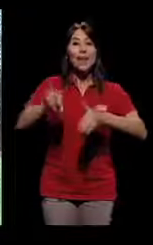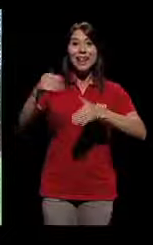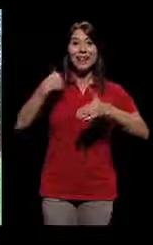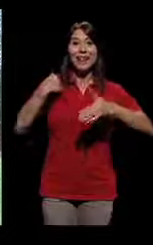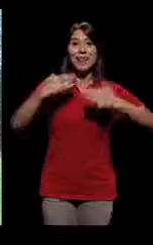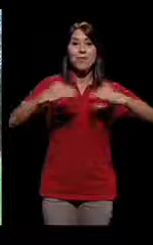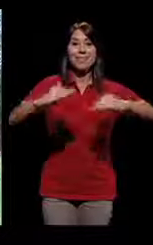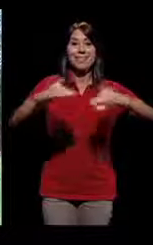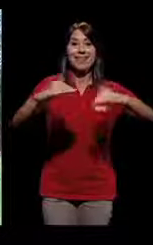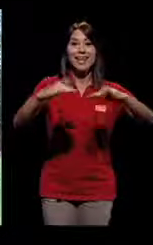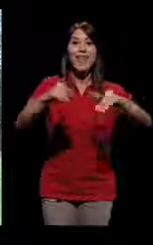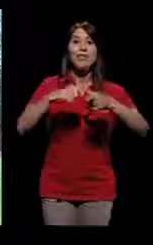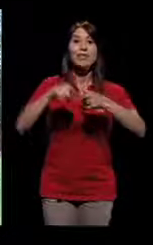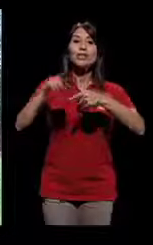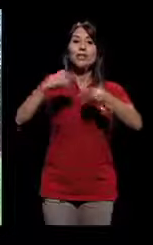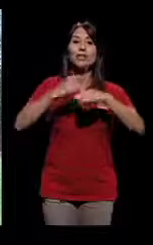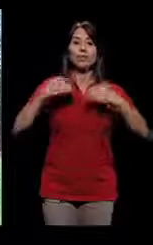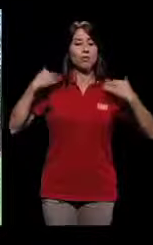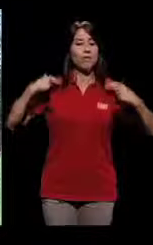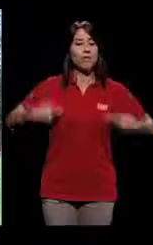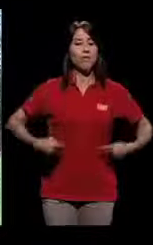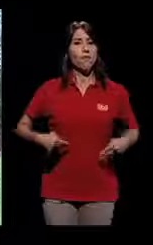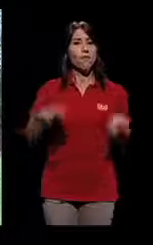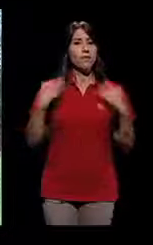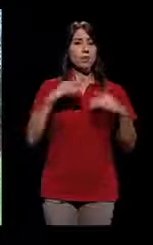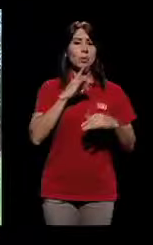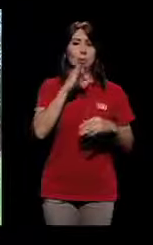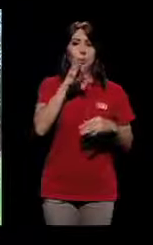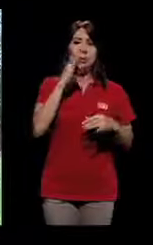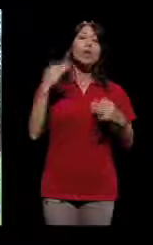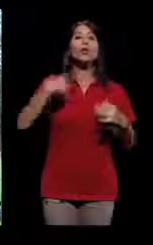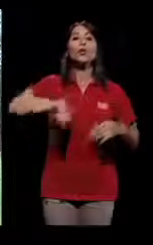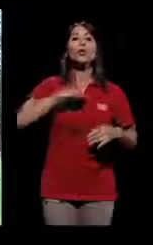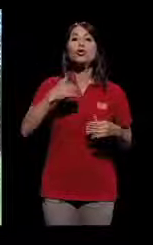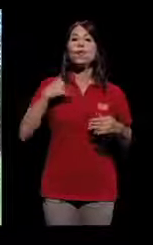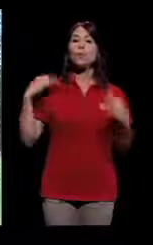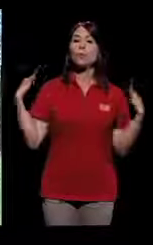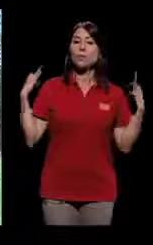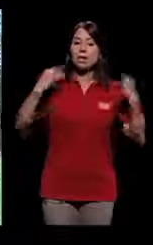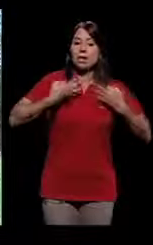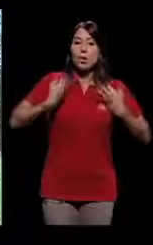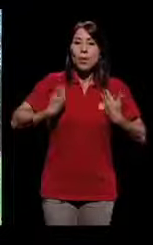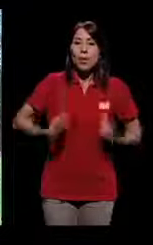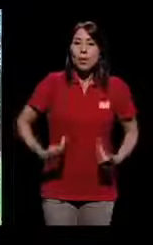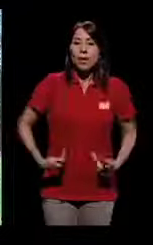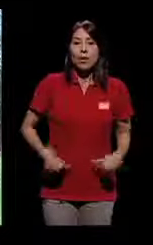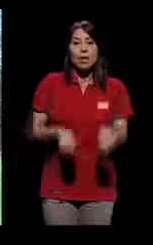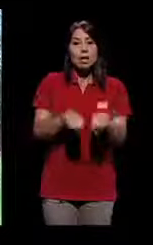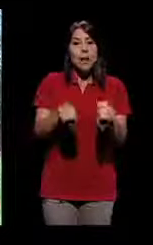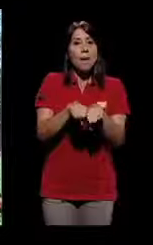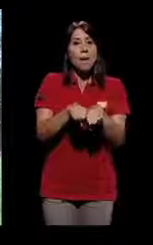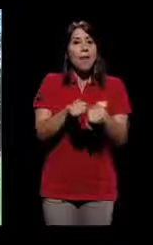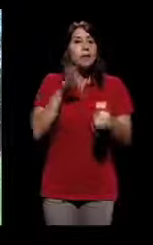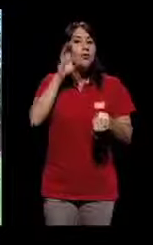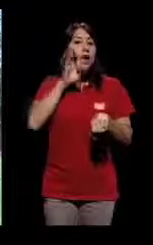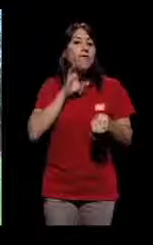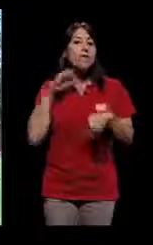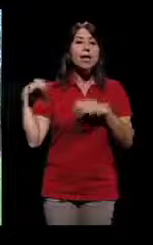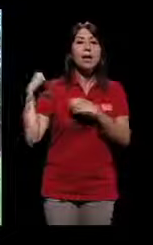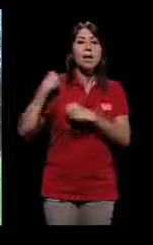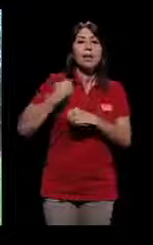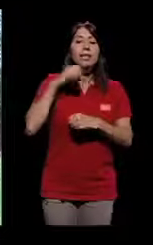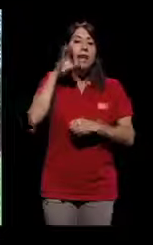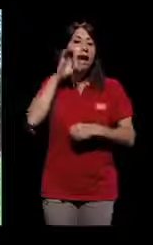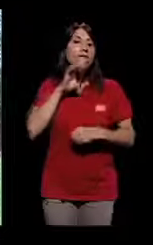que era el esposo de una de las jugadoras, de Tita Gómez. Él tenía una sarchería, entonces él nos hizo uniformes de gala,